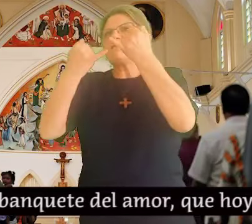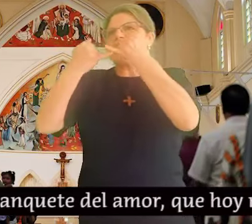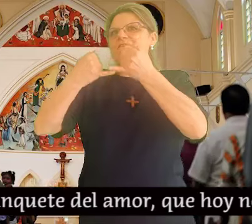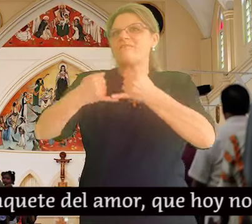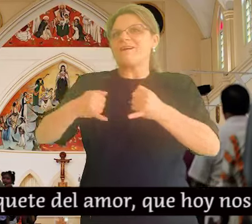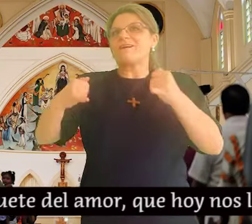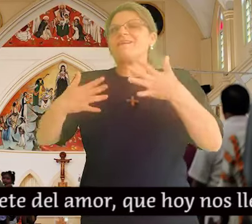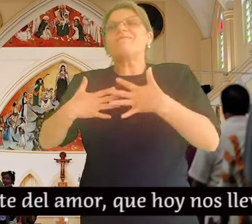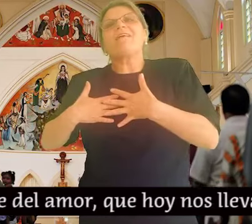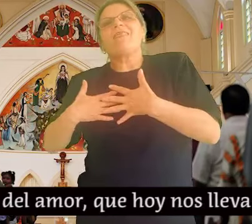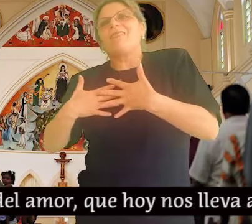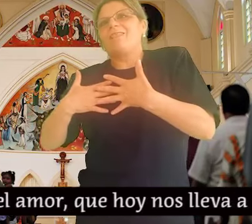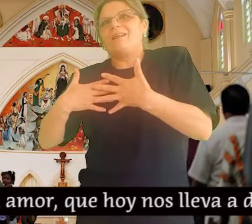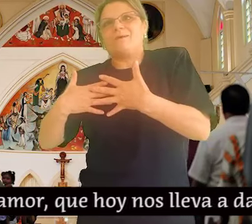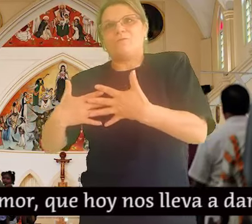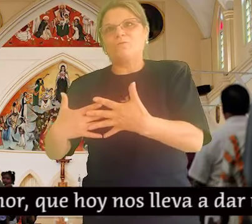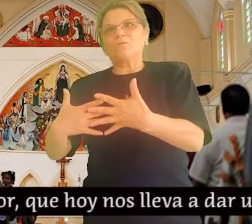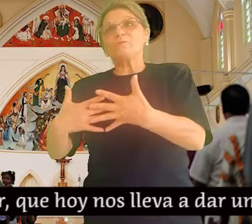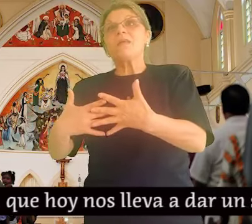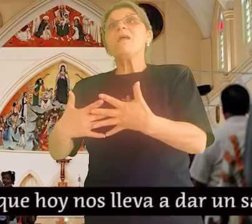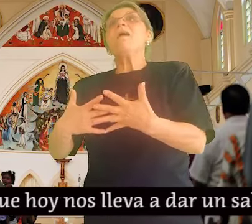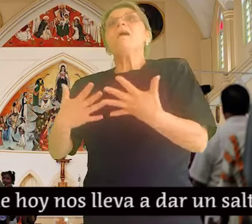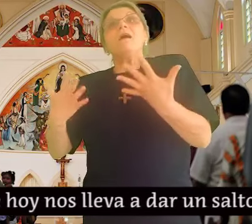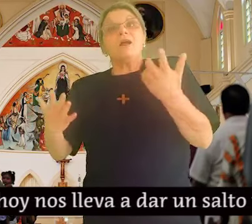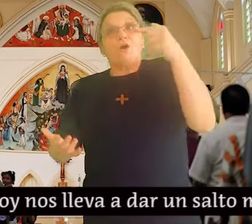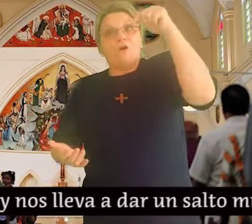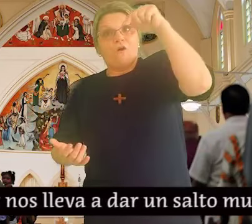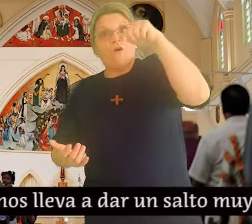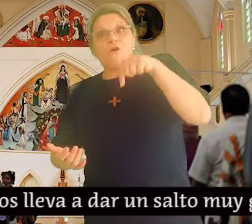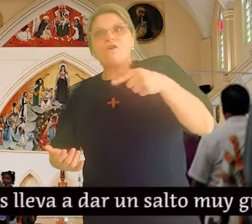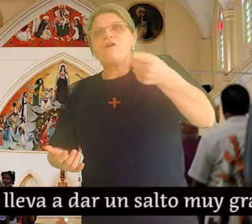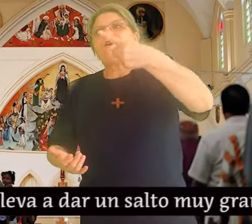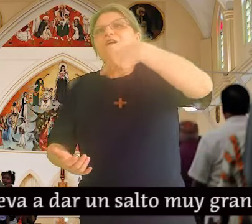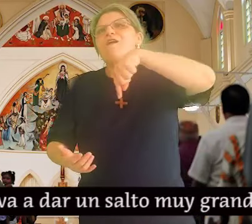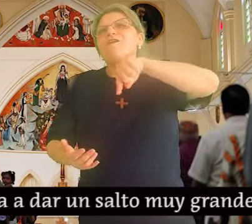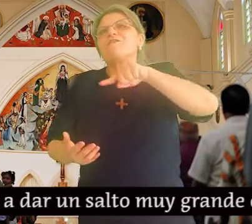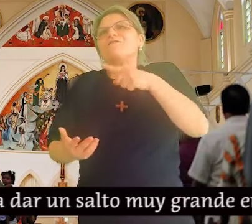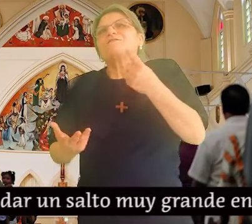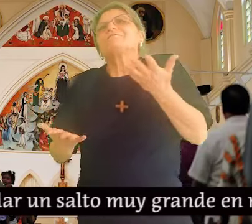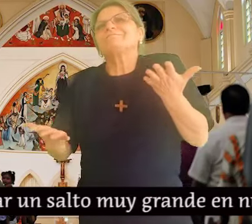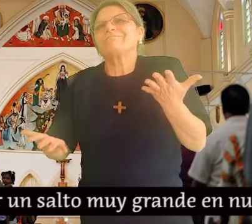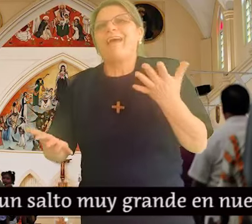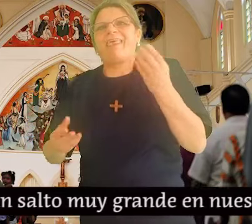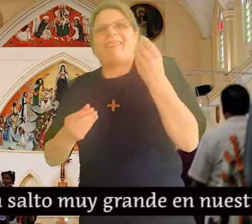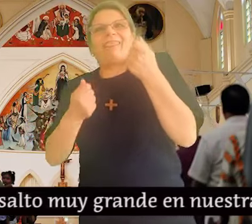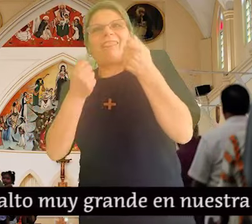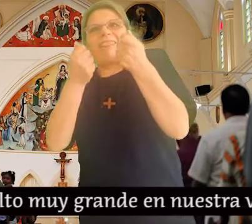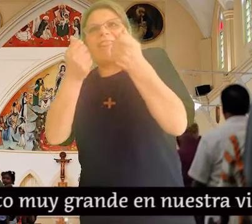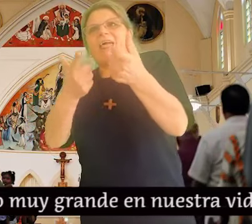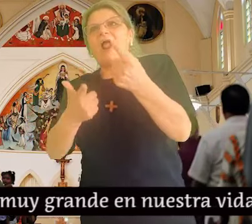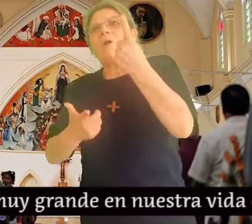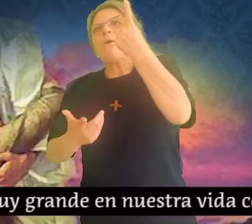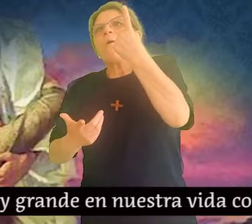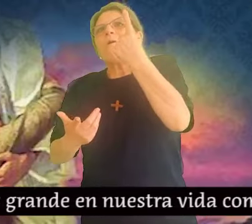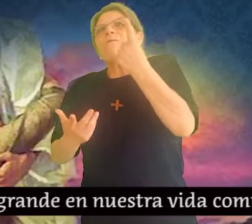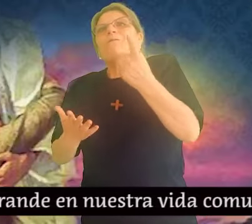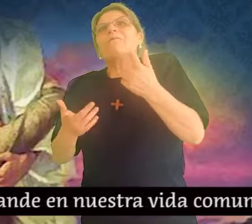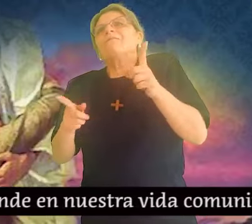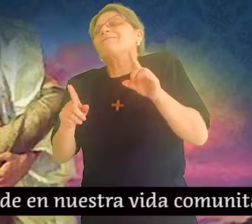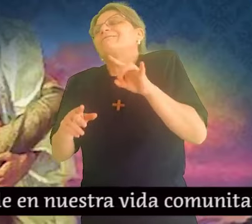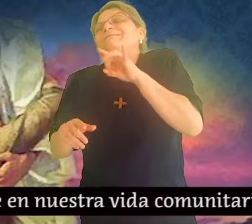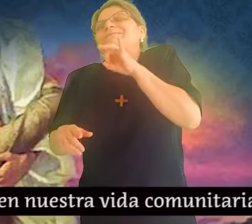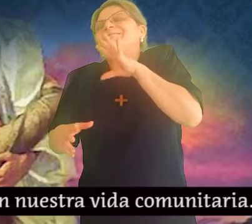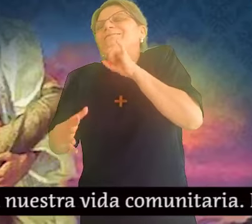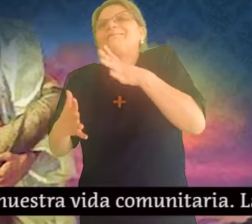para celebrar juntos este Banquete del Amor que hoy nos lleva a dar un salto muy